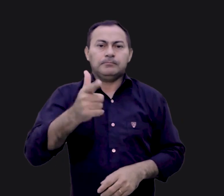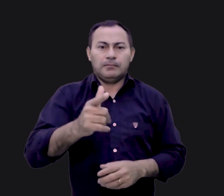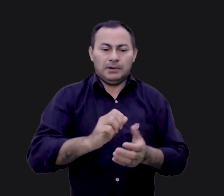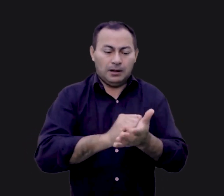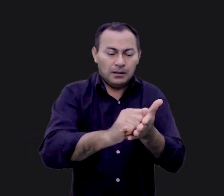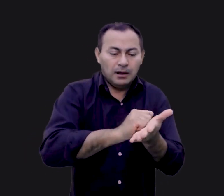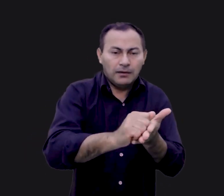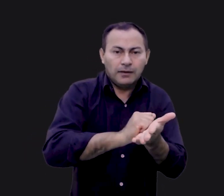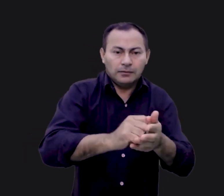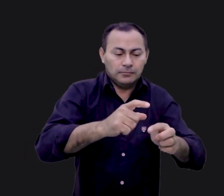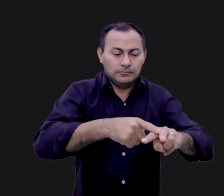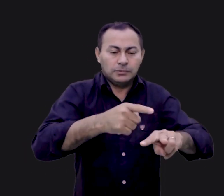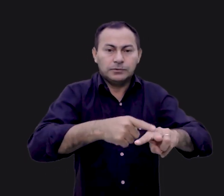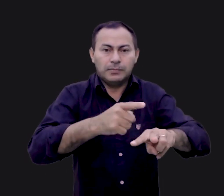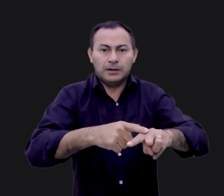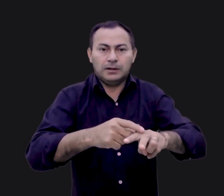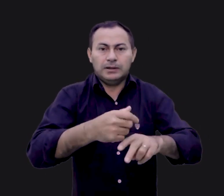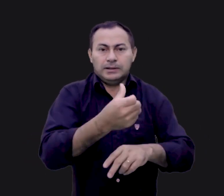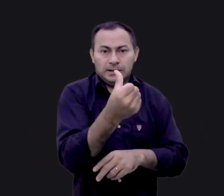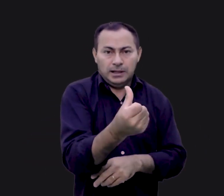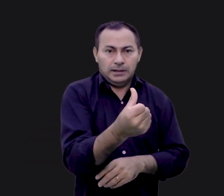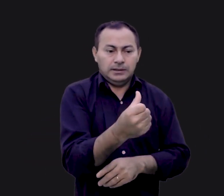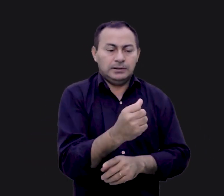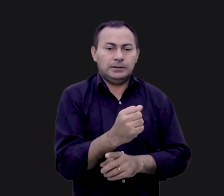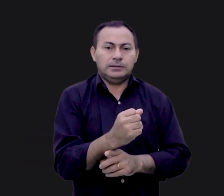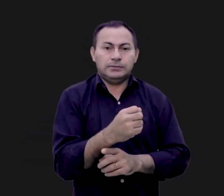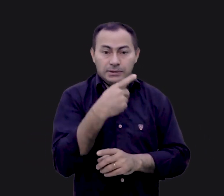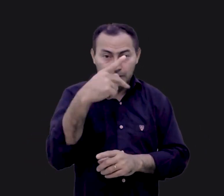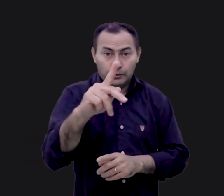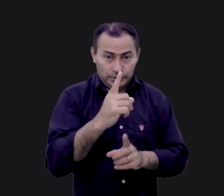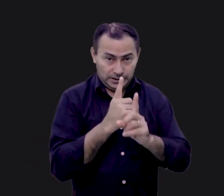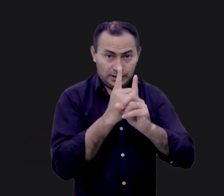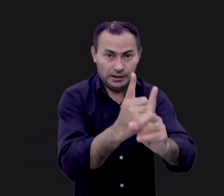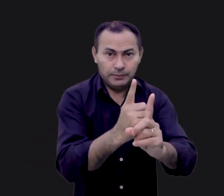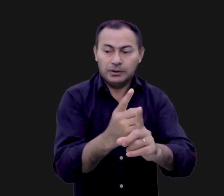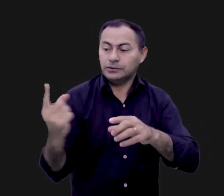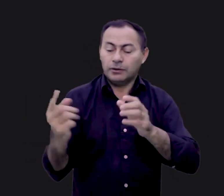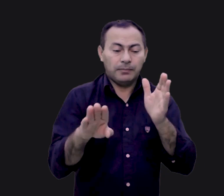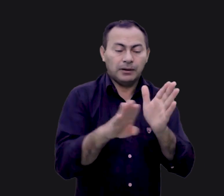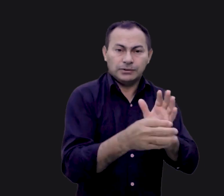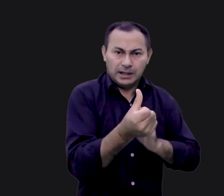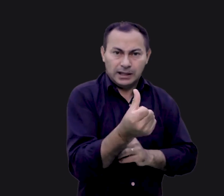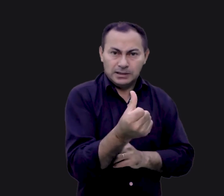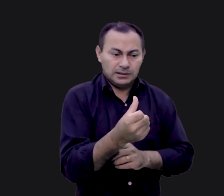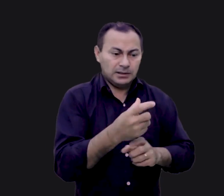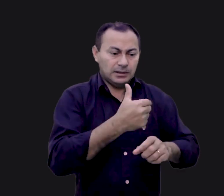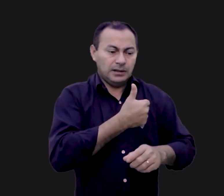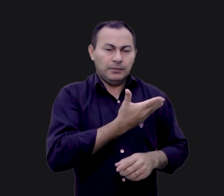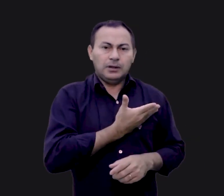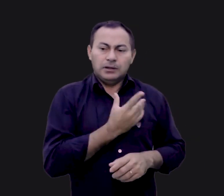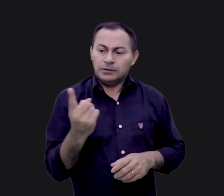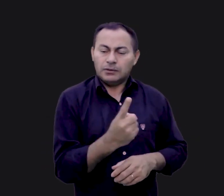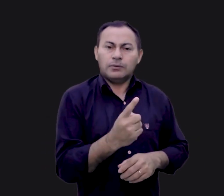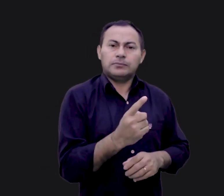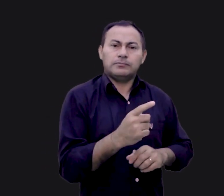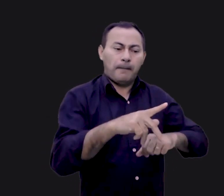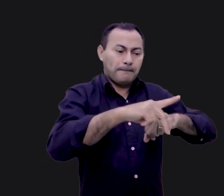ter lavado os pés de seis discípulos, ele chegou para lavar os pés de Pedro. Você sabia que o mestre foi exatamente